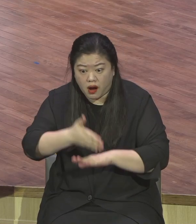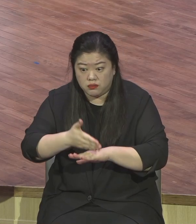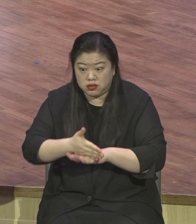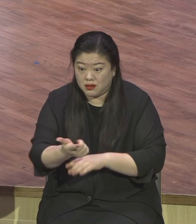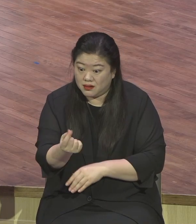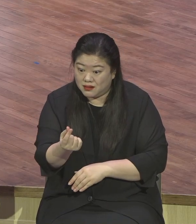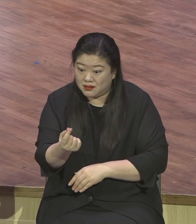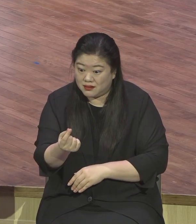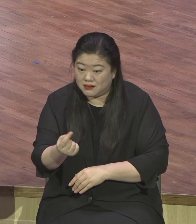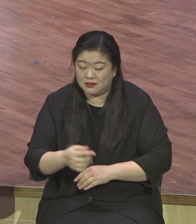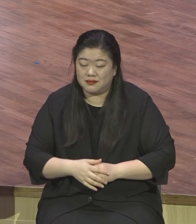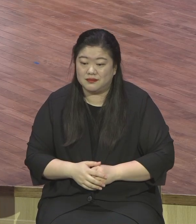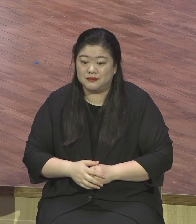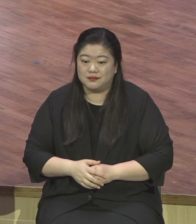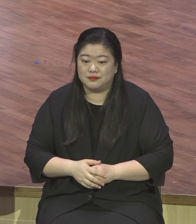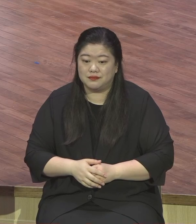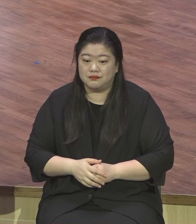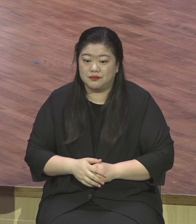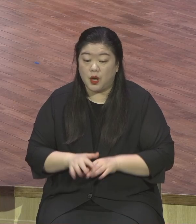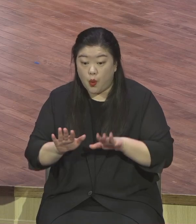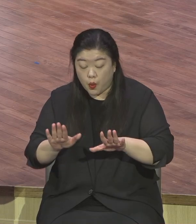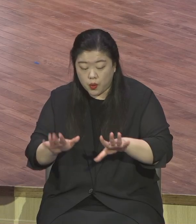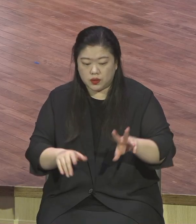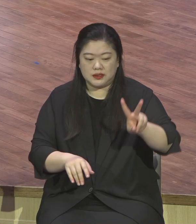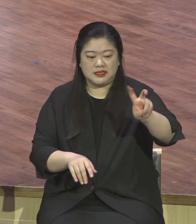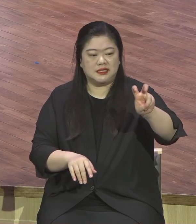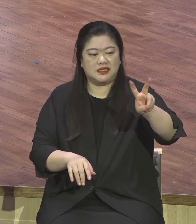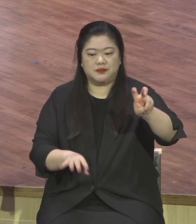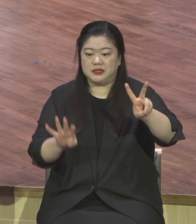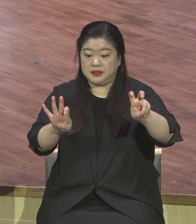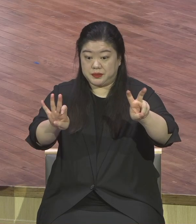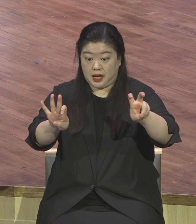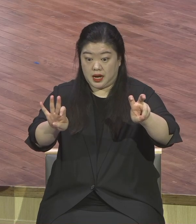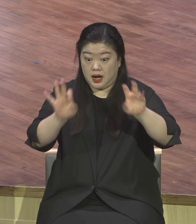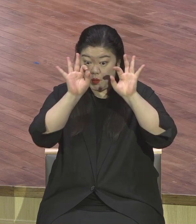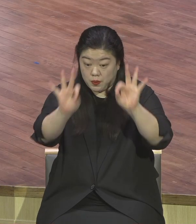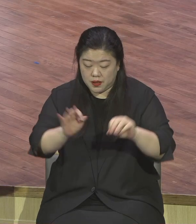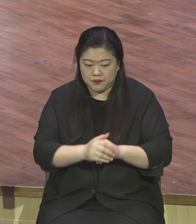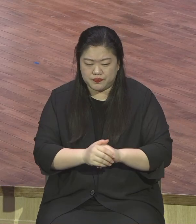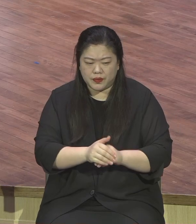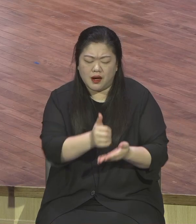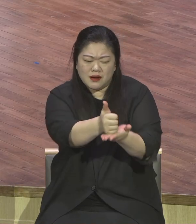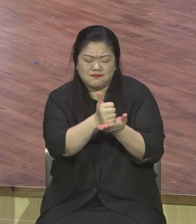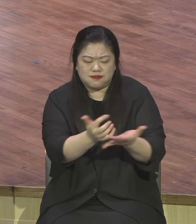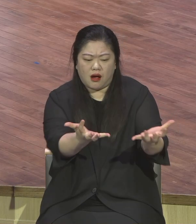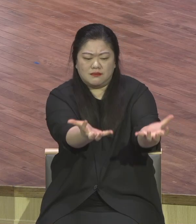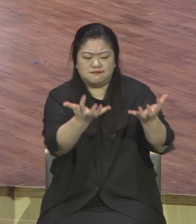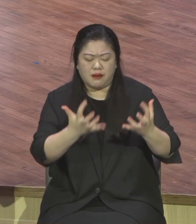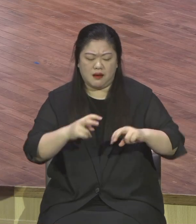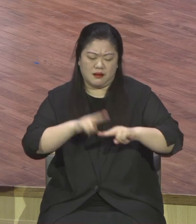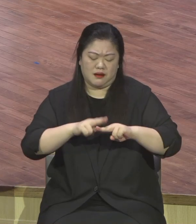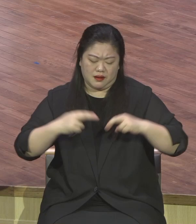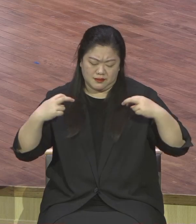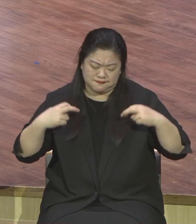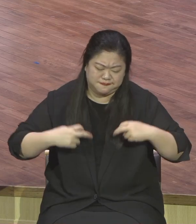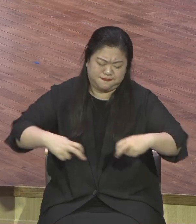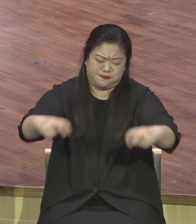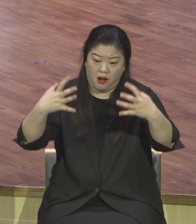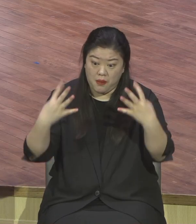오늘 보면 마지막 14제로 보면 청함을 받은 사람은 많되 택함을 받은 자는 적은이라